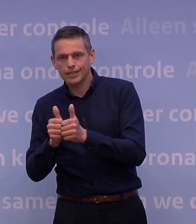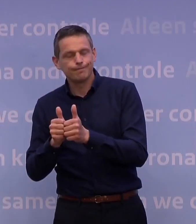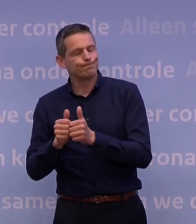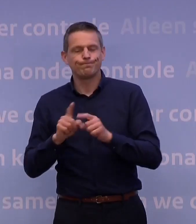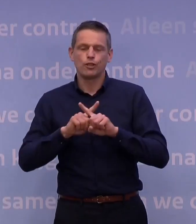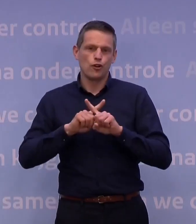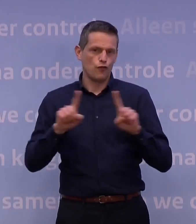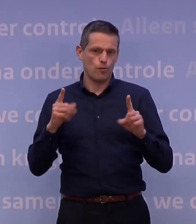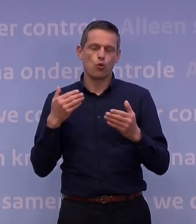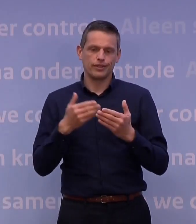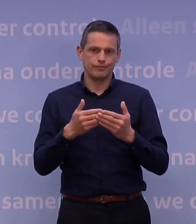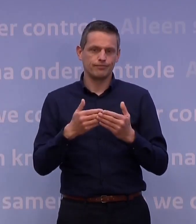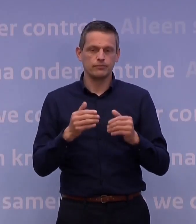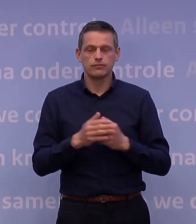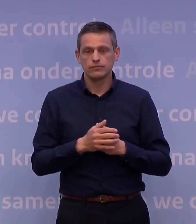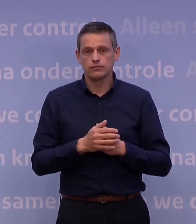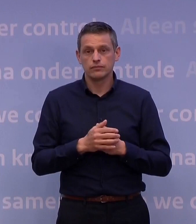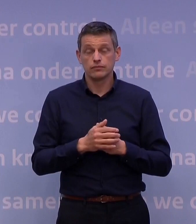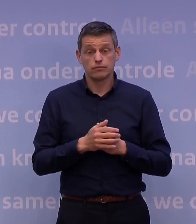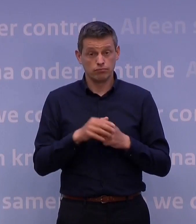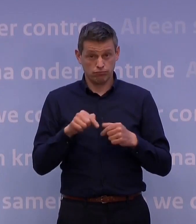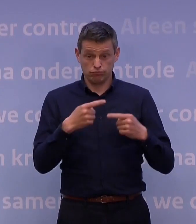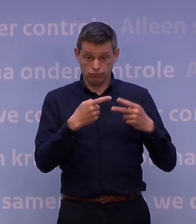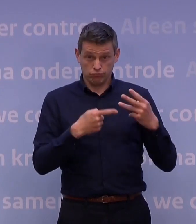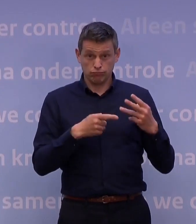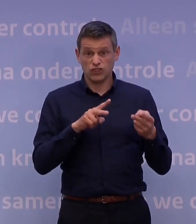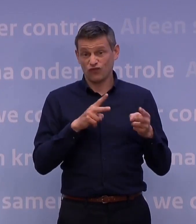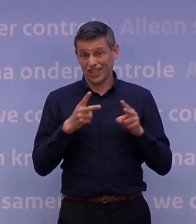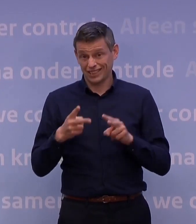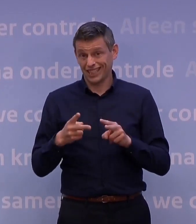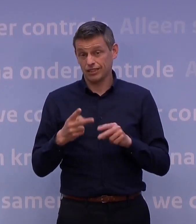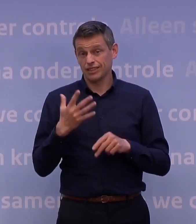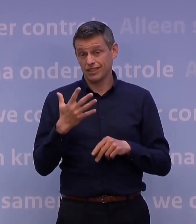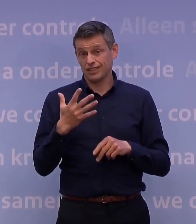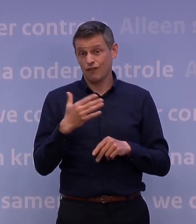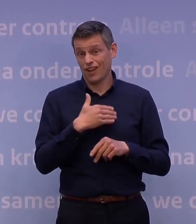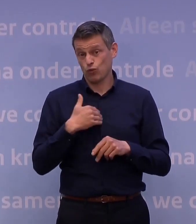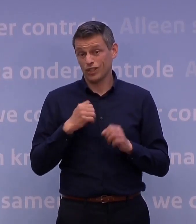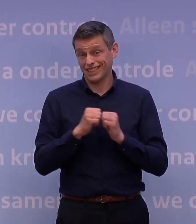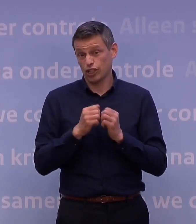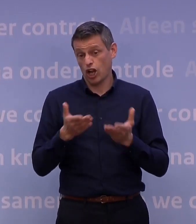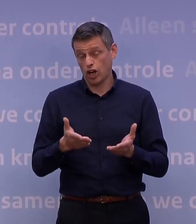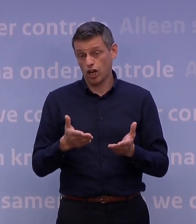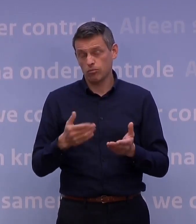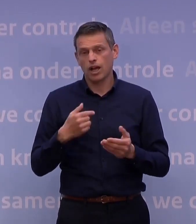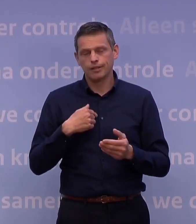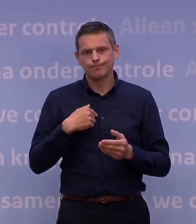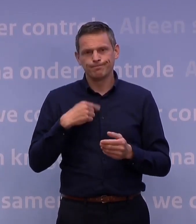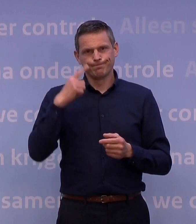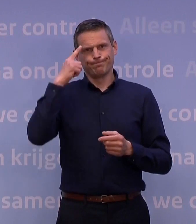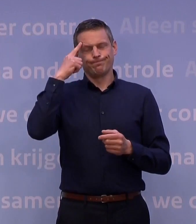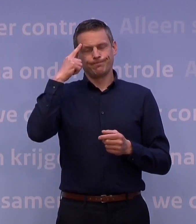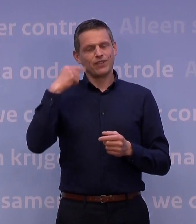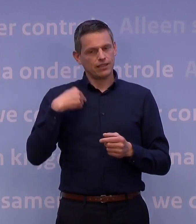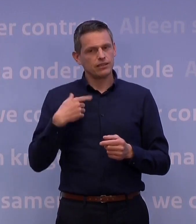Tot zover de belangrijkste wijzigingen per zaterdag 5 juni. En ik realiseer me, het is veel